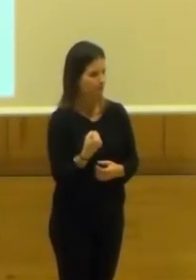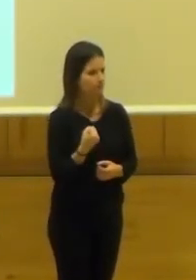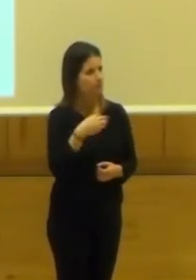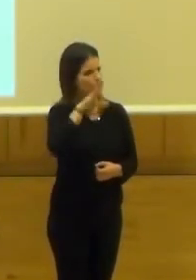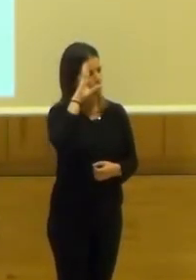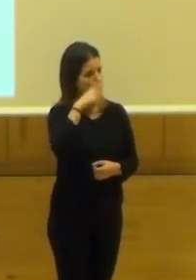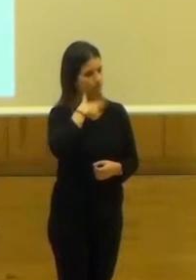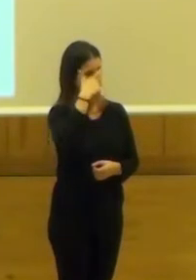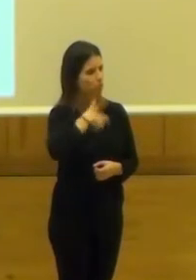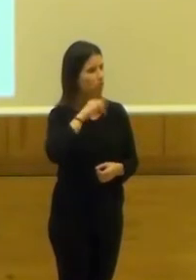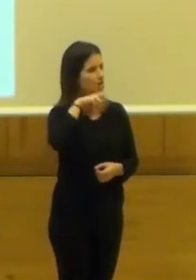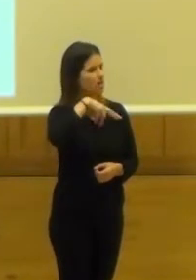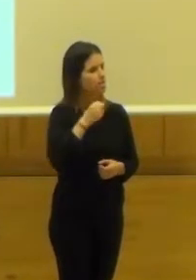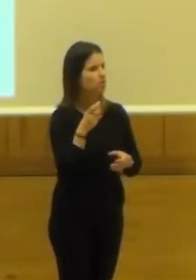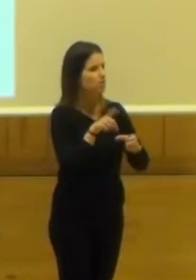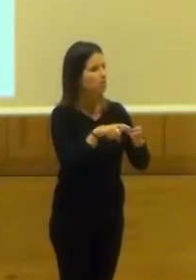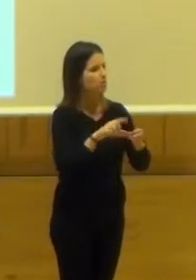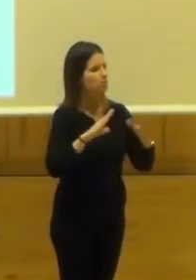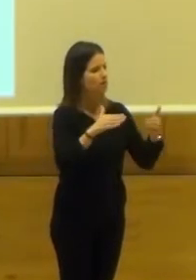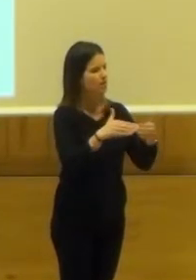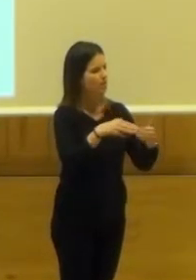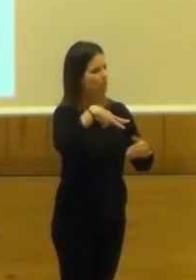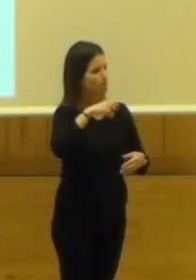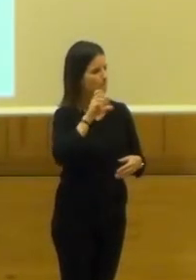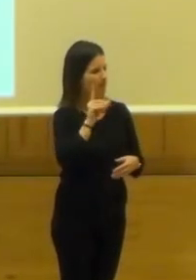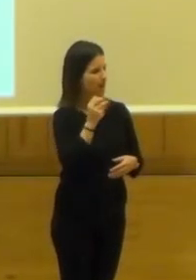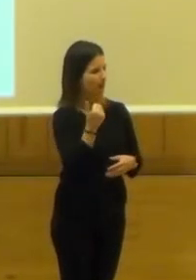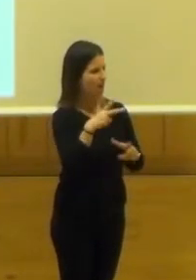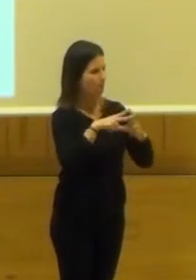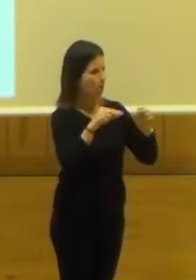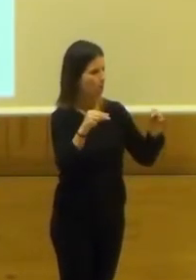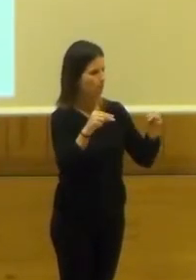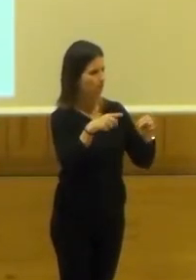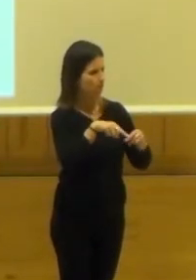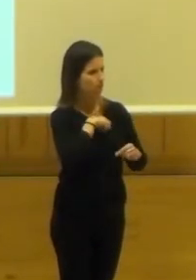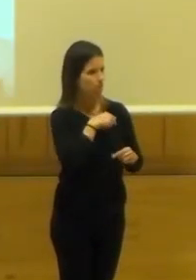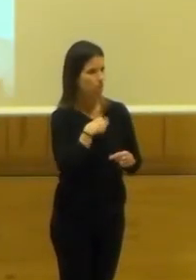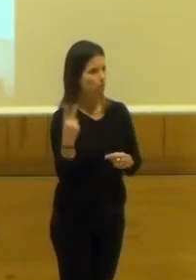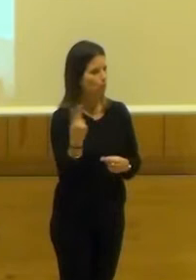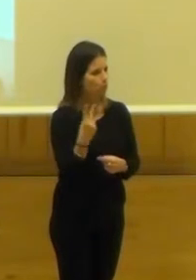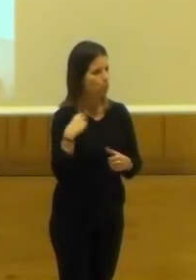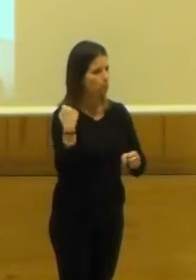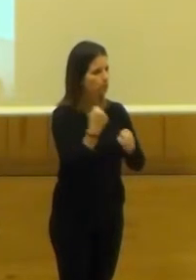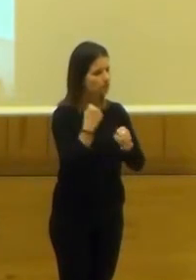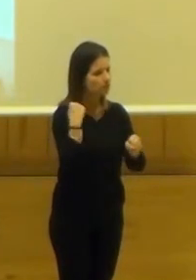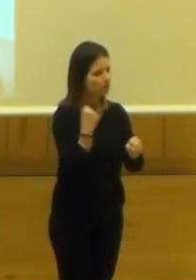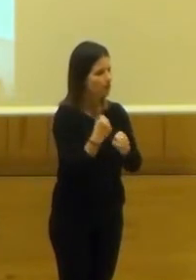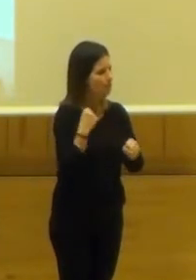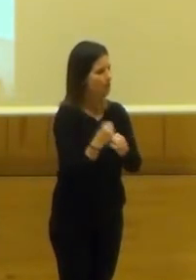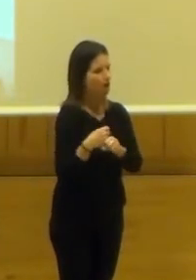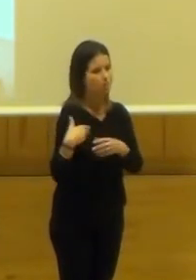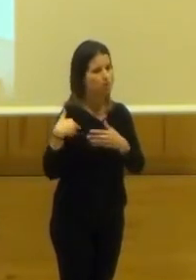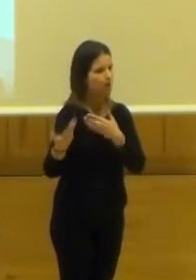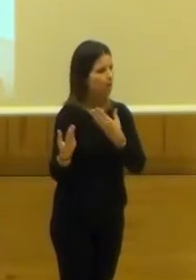Buenas, yo soy Isma, soy miembro del equipo de Mediala UGR. Ángel y yo hemos estado trabajando codo a codo para